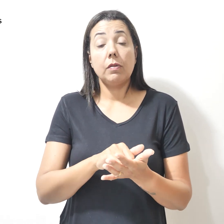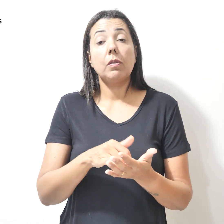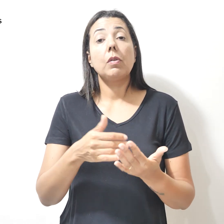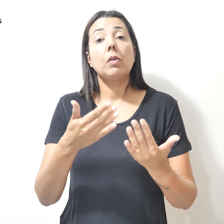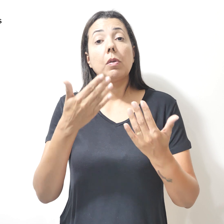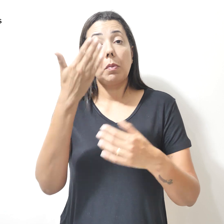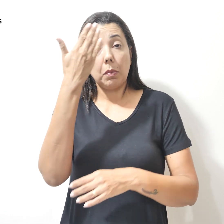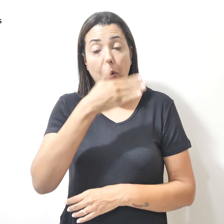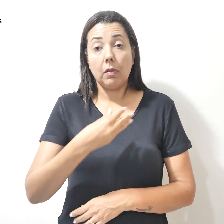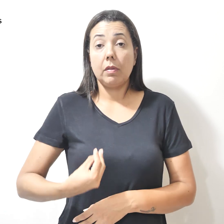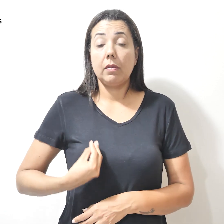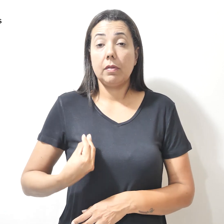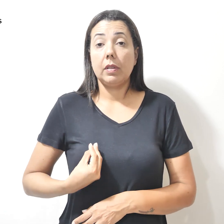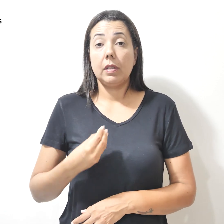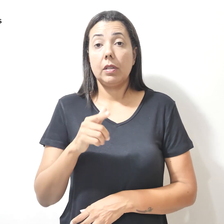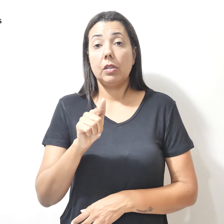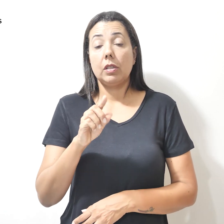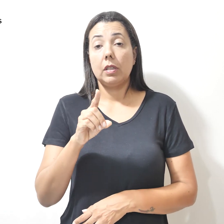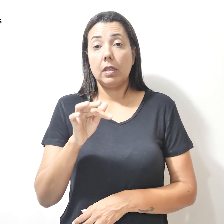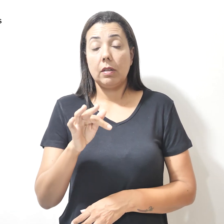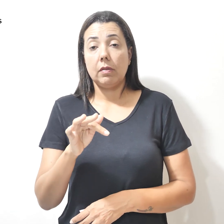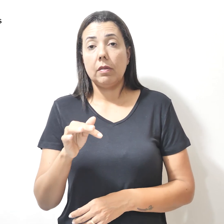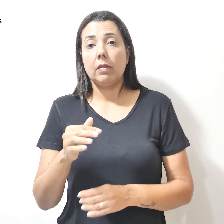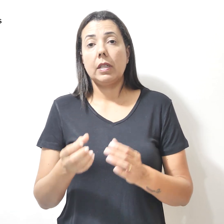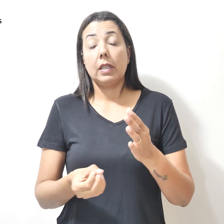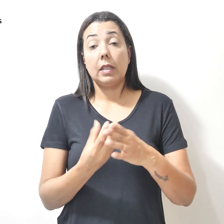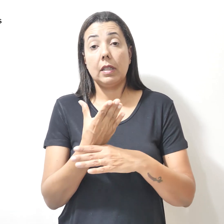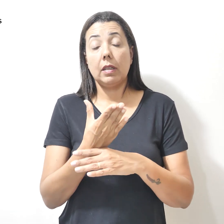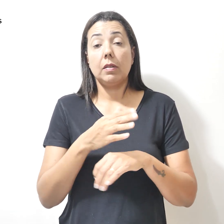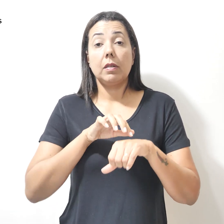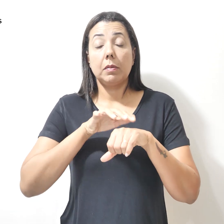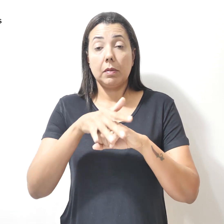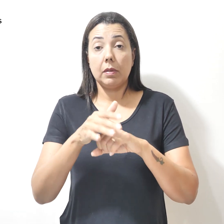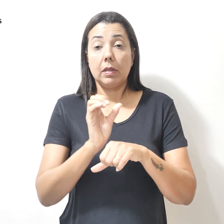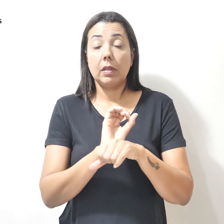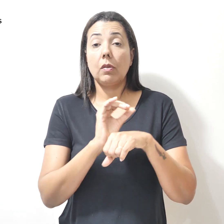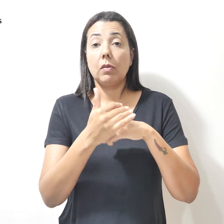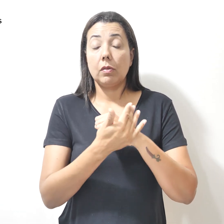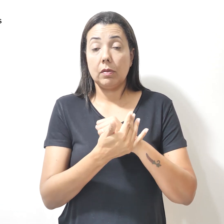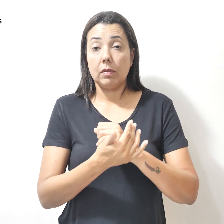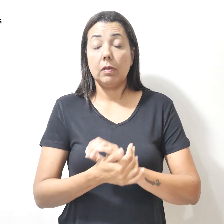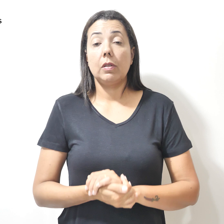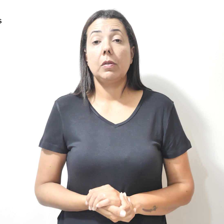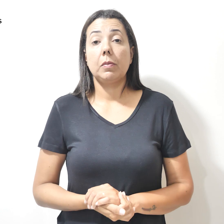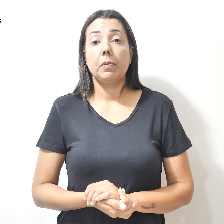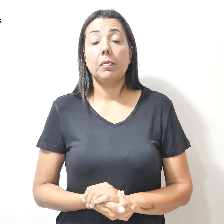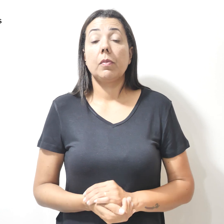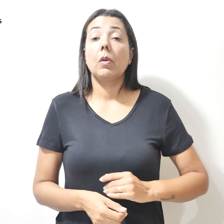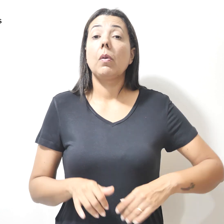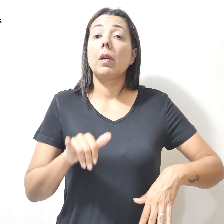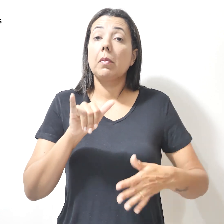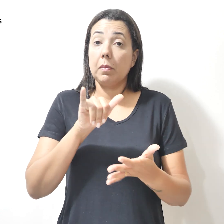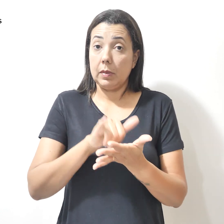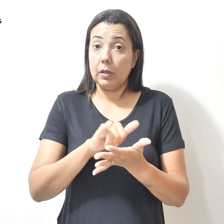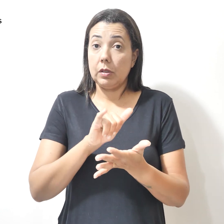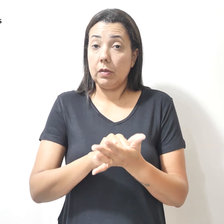GDF. Criado durante a pandemia da Covid-19, o aplicativo Prova de Vida